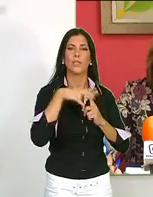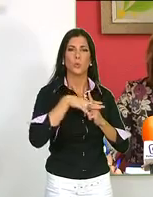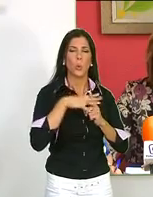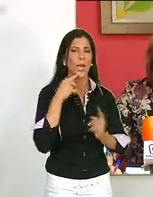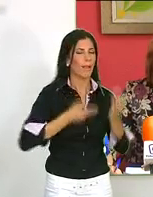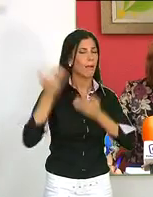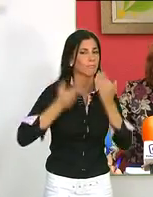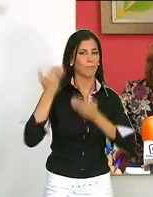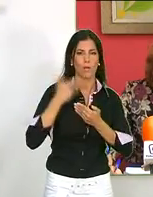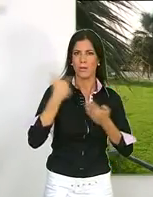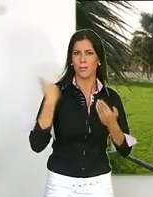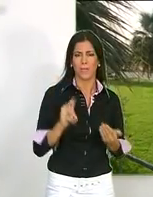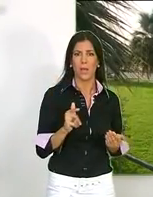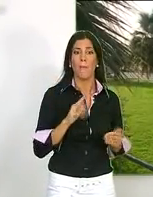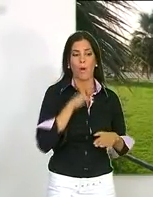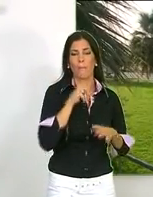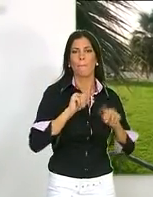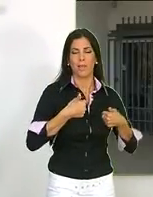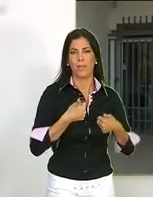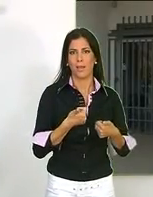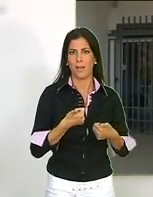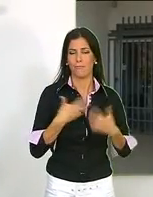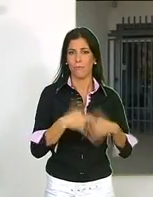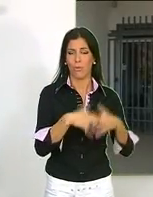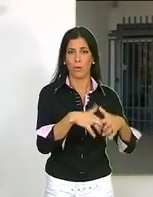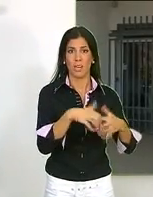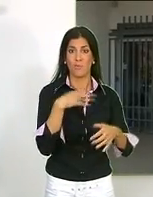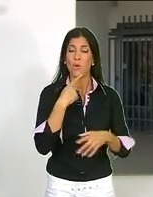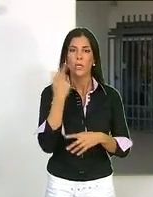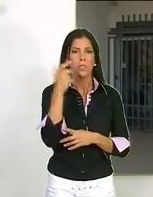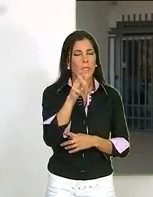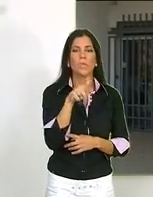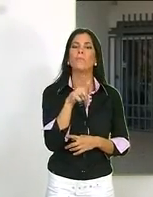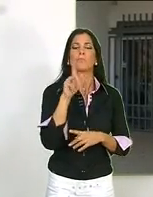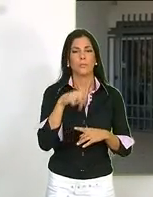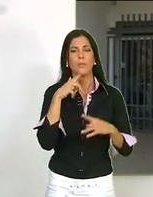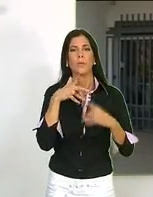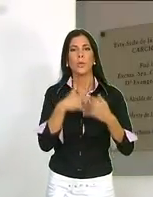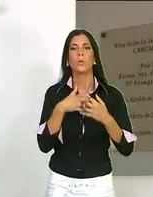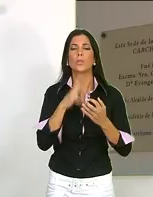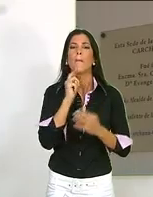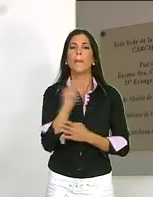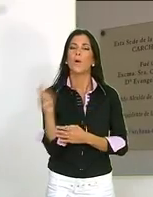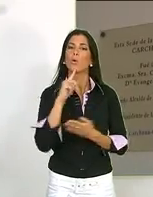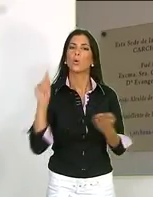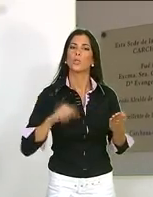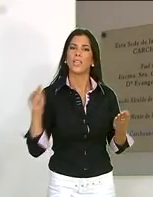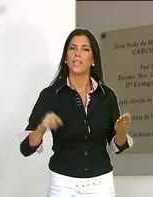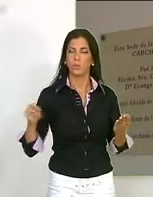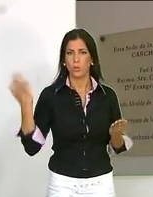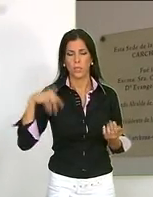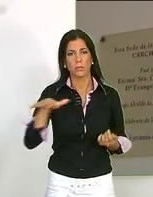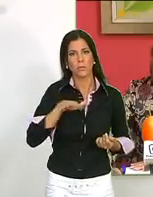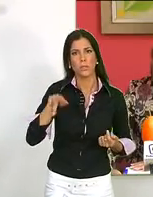275.000 euros en facturas emitidas con anterioridad a la toma de posesión. Con esa cantidad se ha hecho